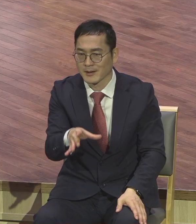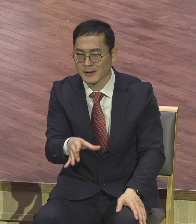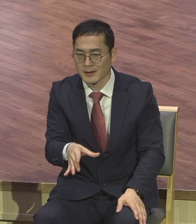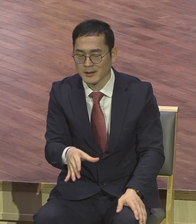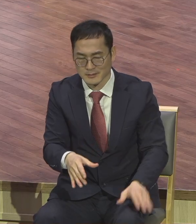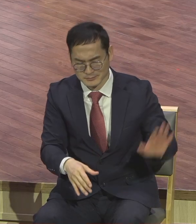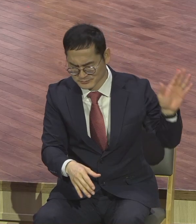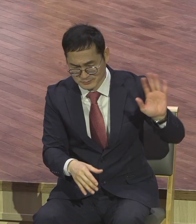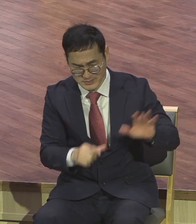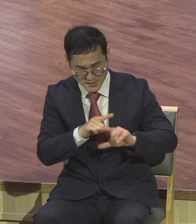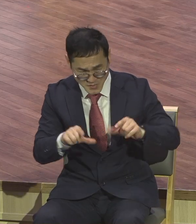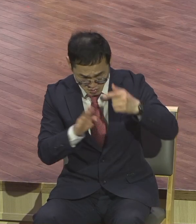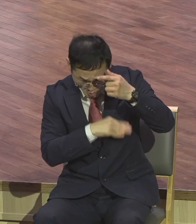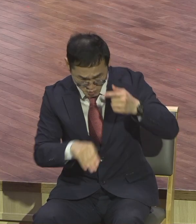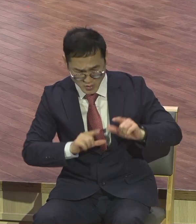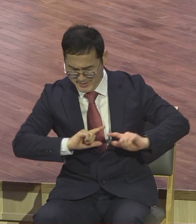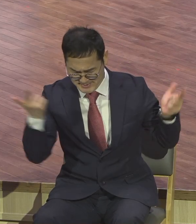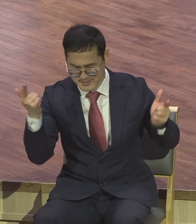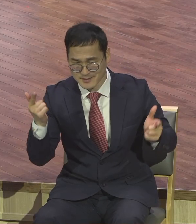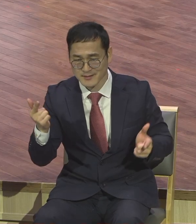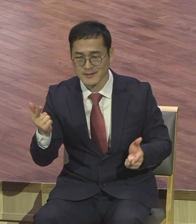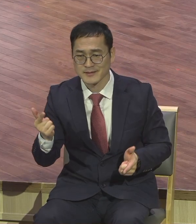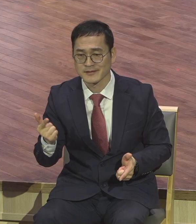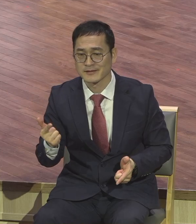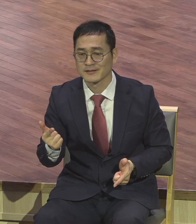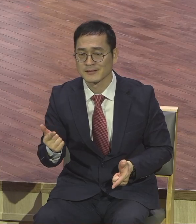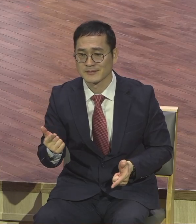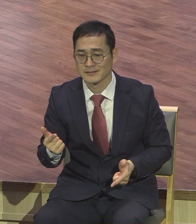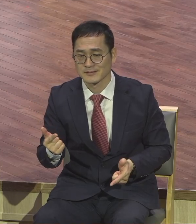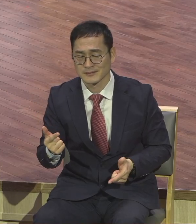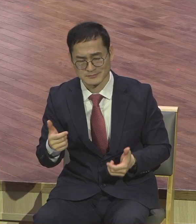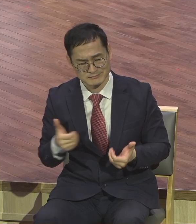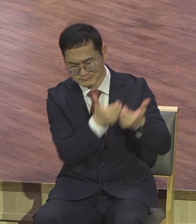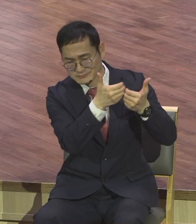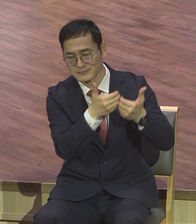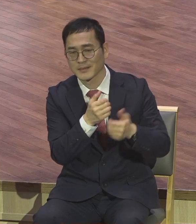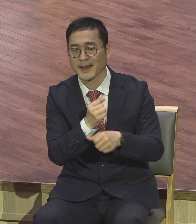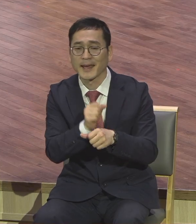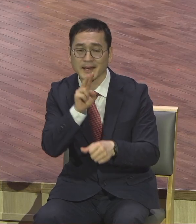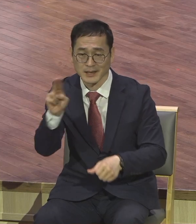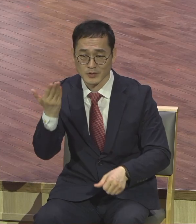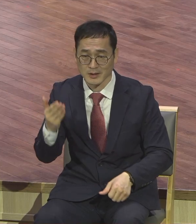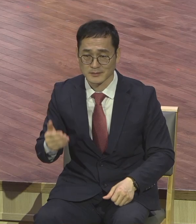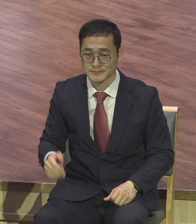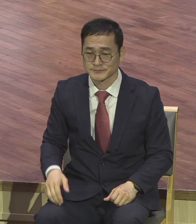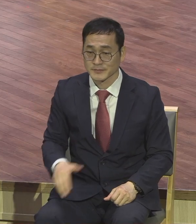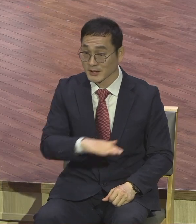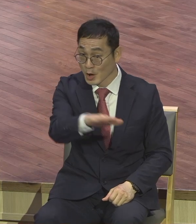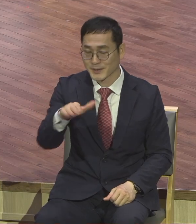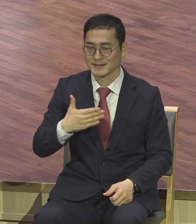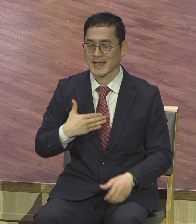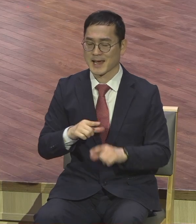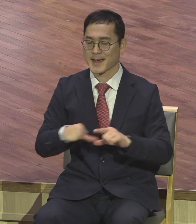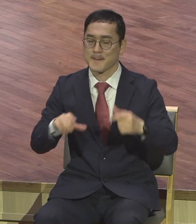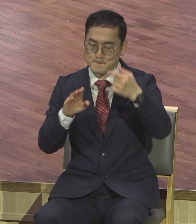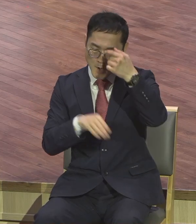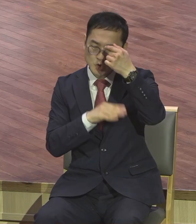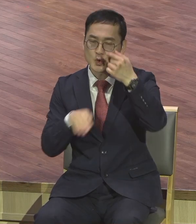말했어요. 잘 들으세요. 여러분이요 당신이요 나는 평신도라고 하는 정체성만 가지고